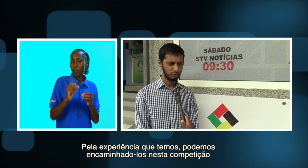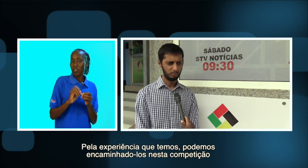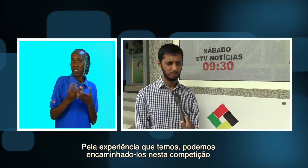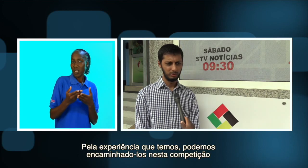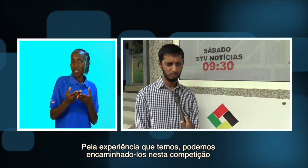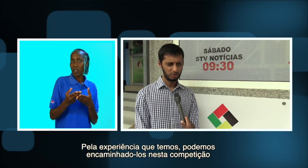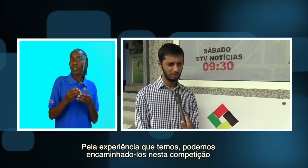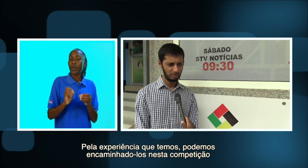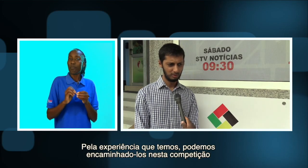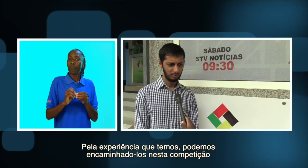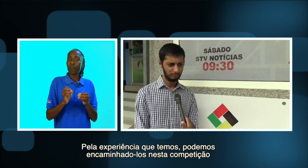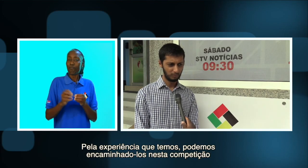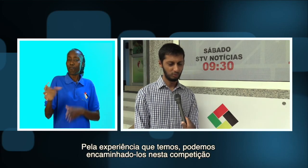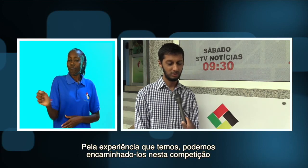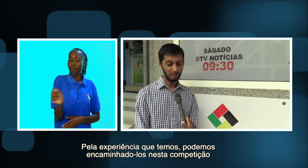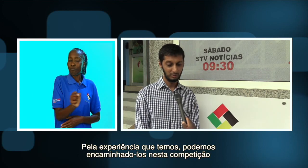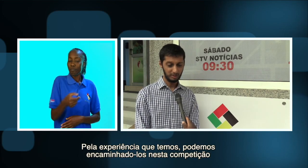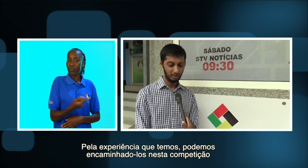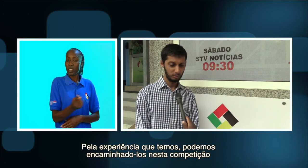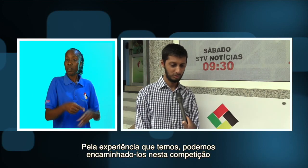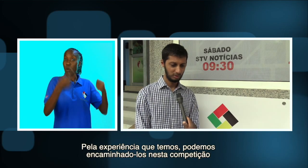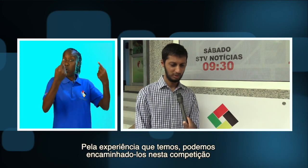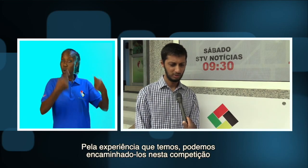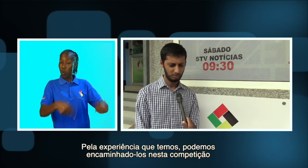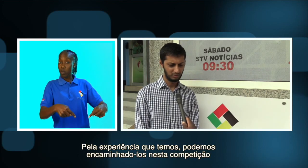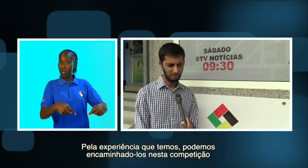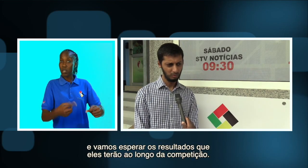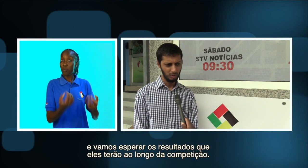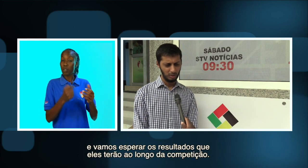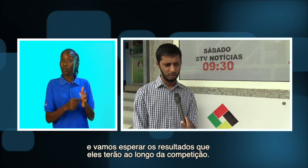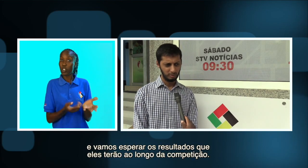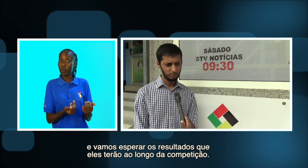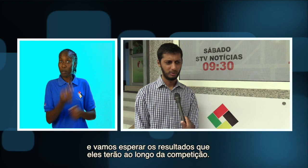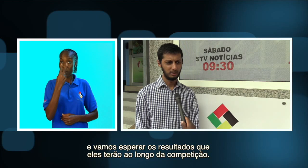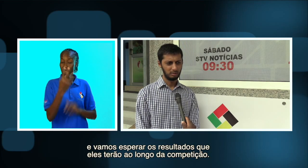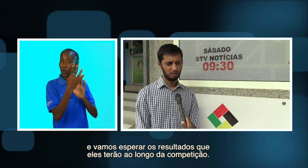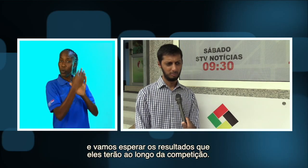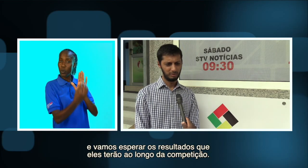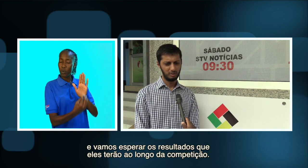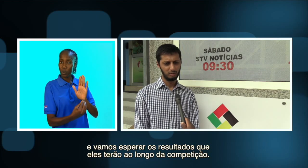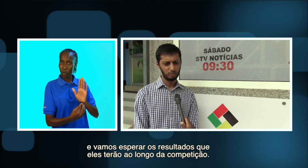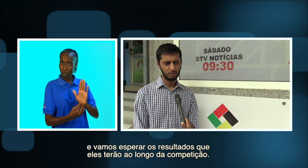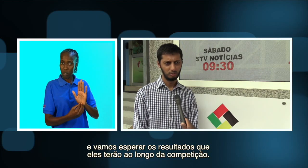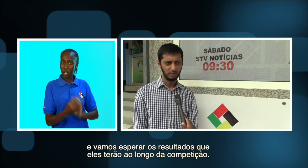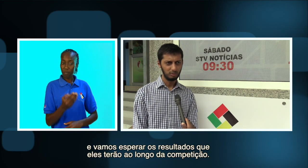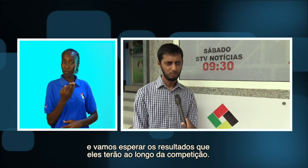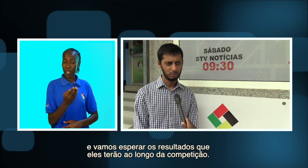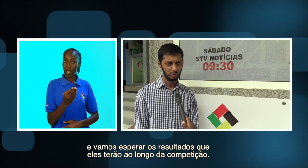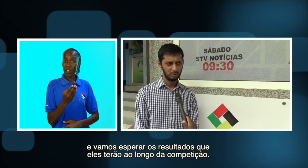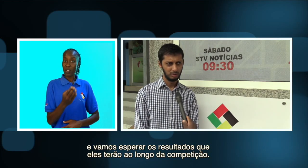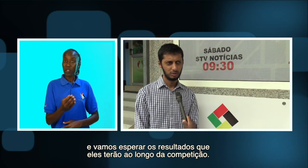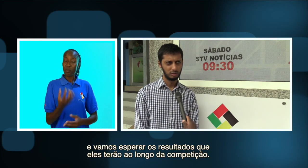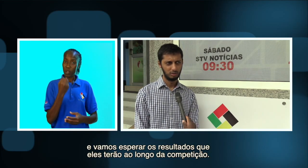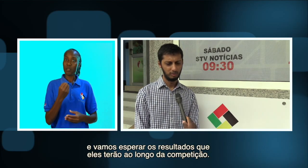tivemos, podemos conseguir encaminhá-los nesta competição. E vamos esperar para ver os resultados